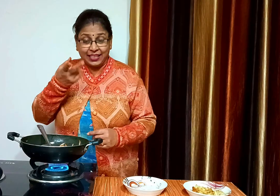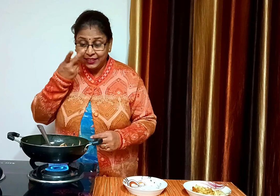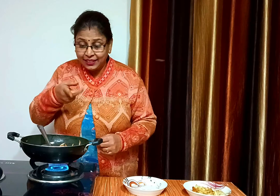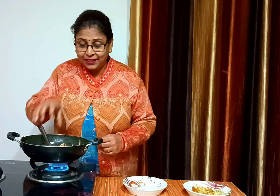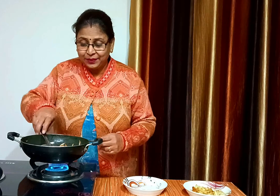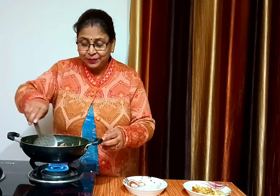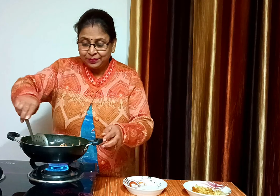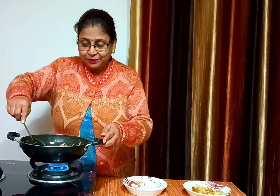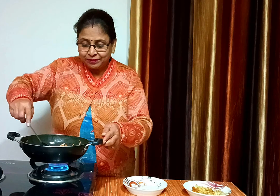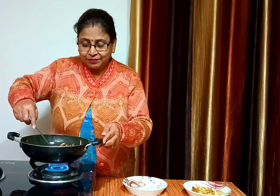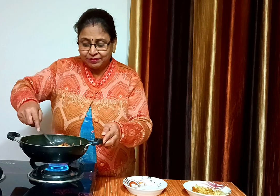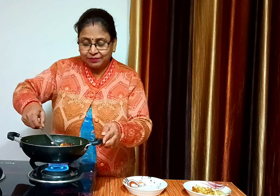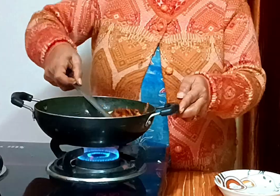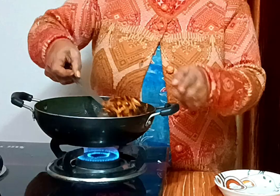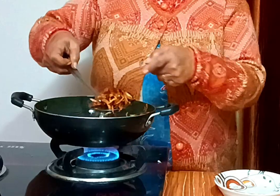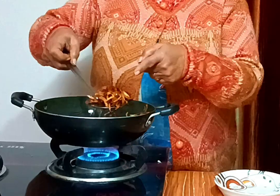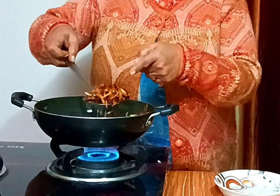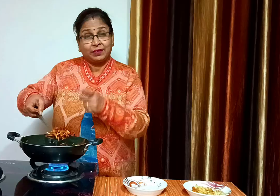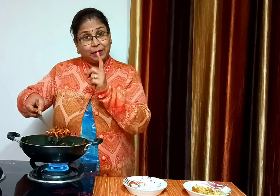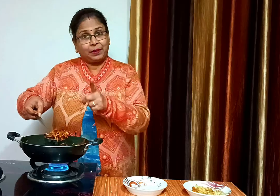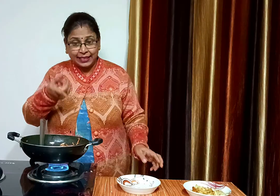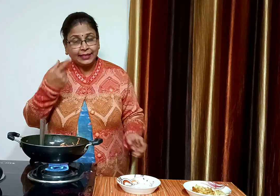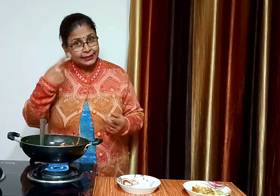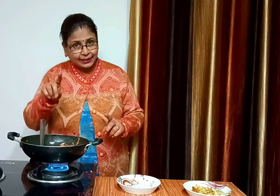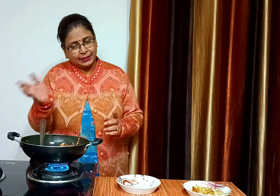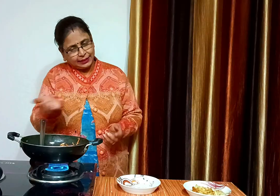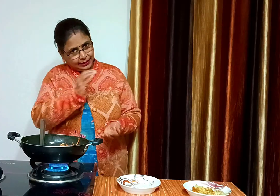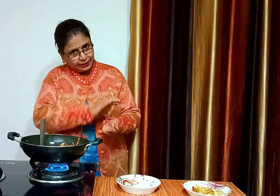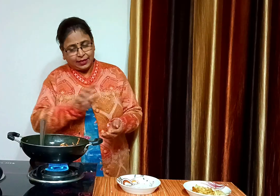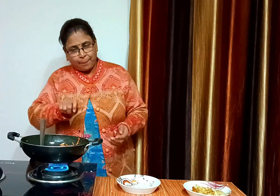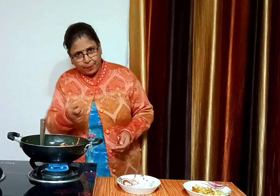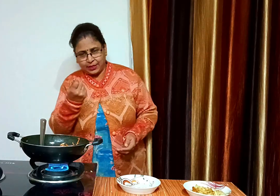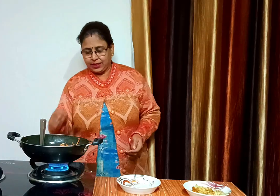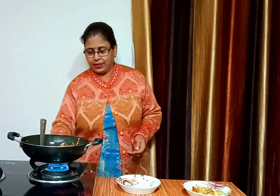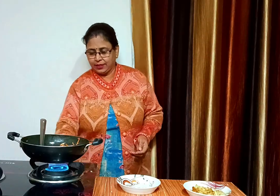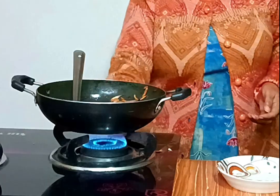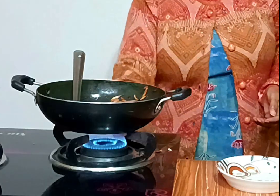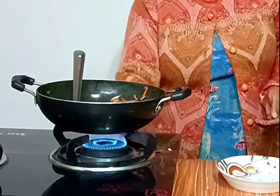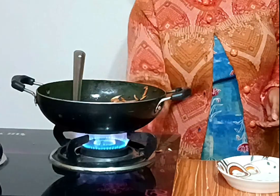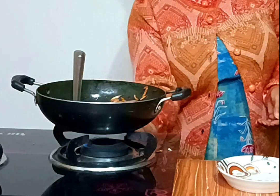देखिए प्याज अच्छे से फ्राय हो गए है अब गैस बन कर देंगे और इनने भी प्लेट पर निकाल लेंगे